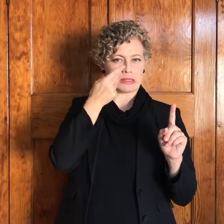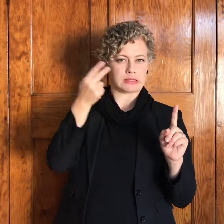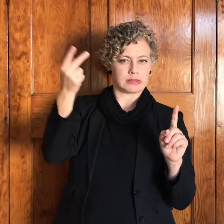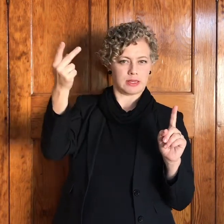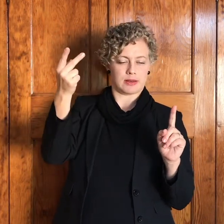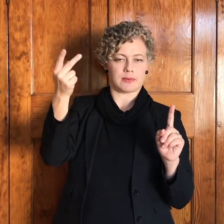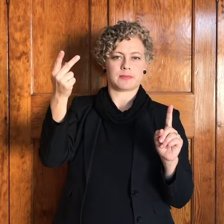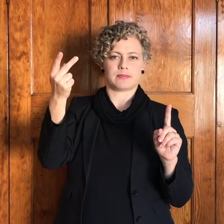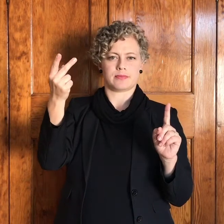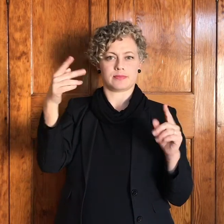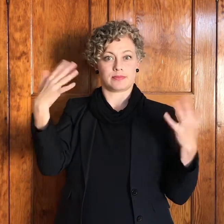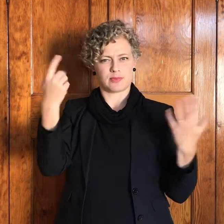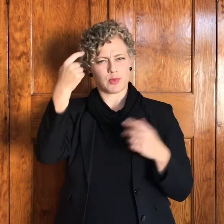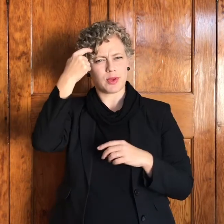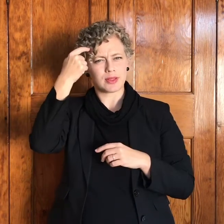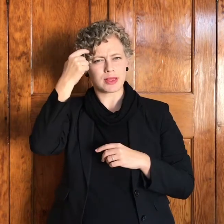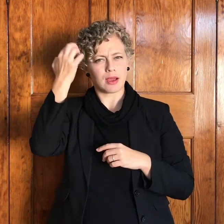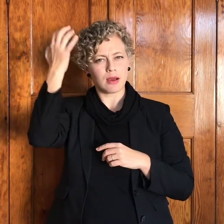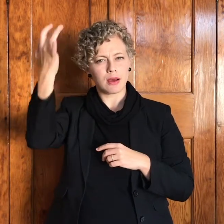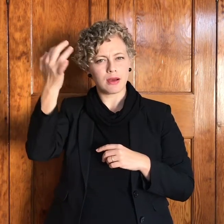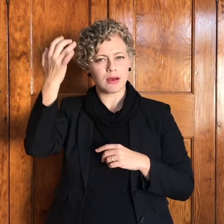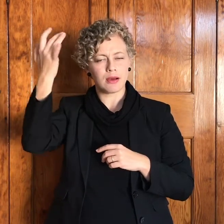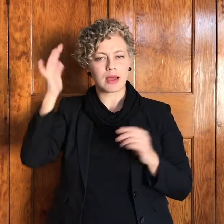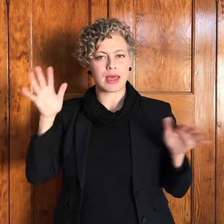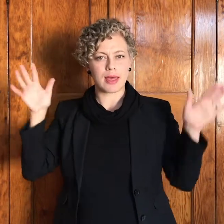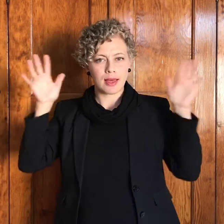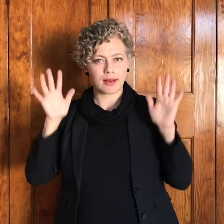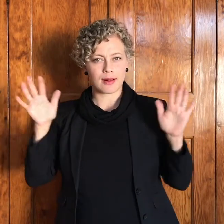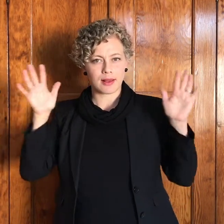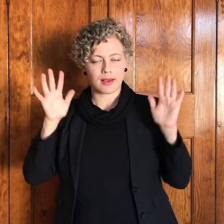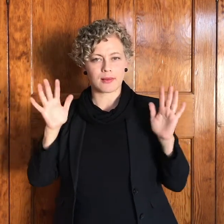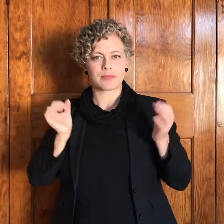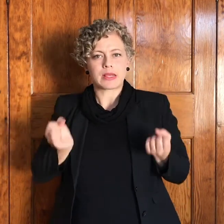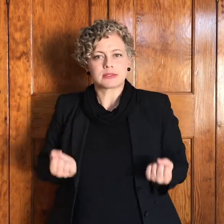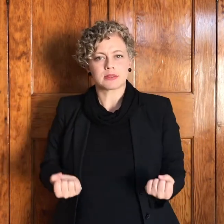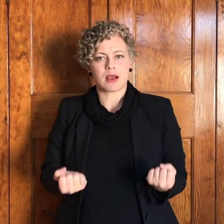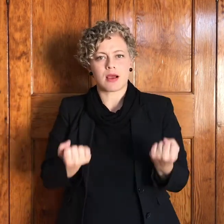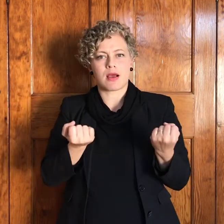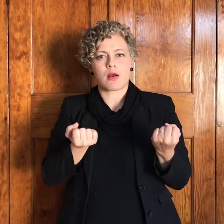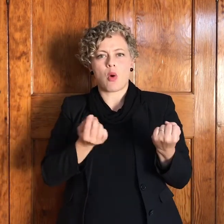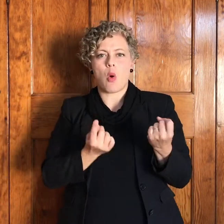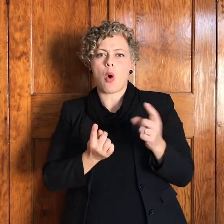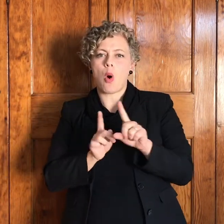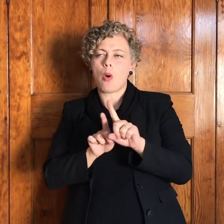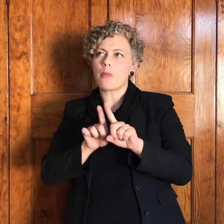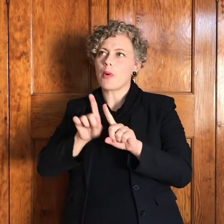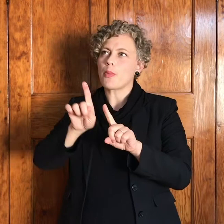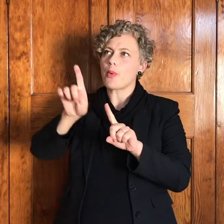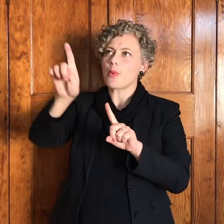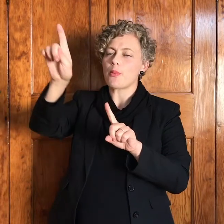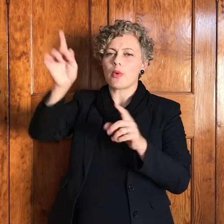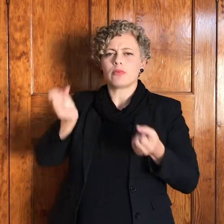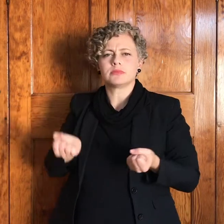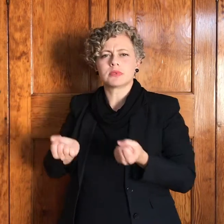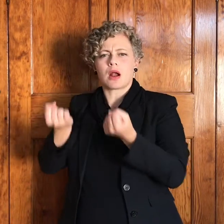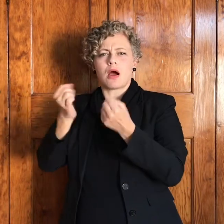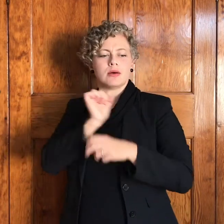stel jy dit voor die engele dra na boon toe jacob sy skuld en sy verdriet en sy